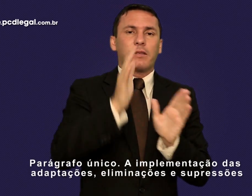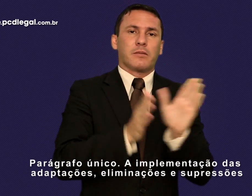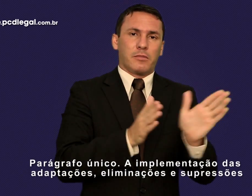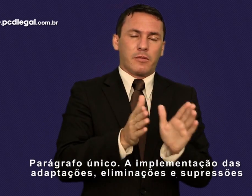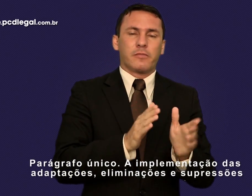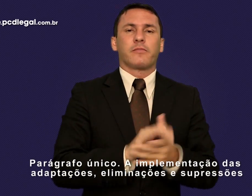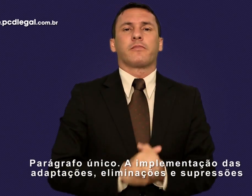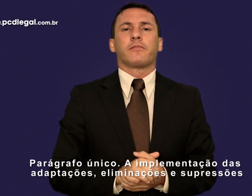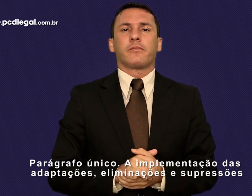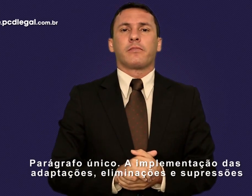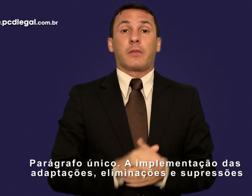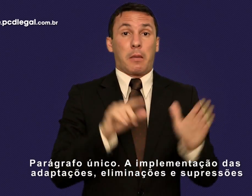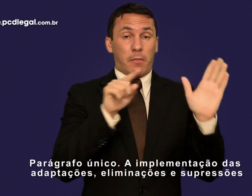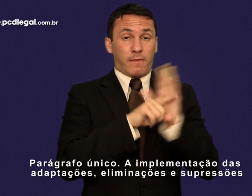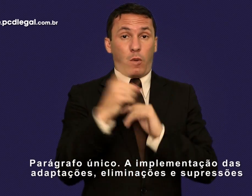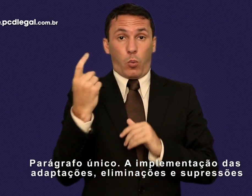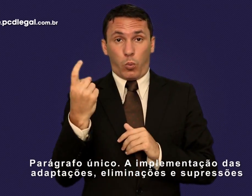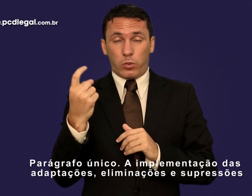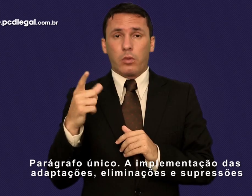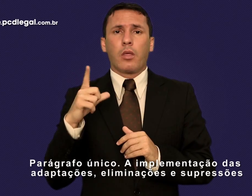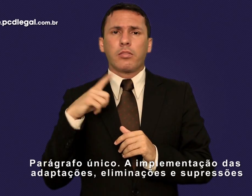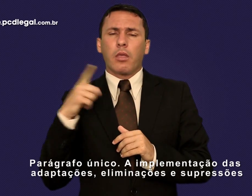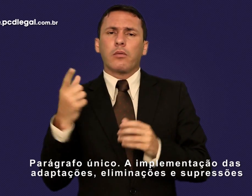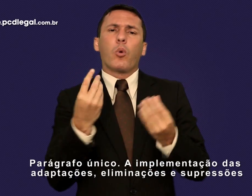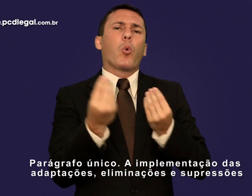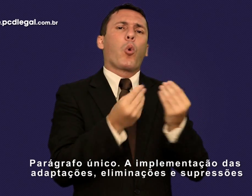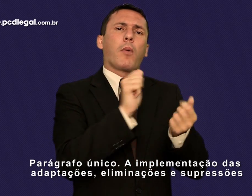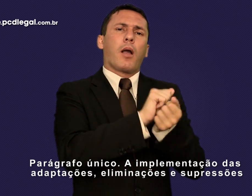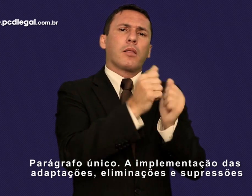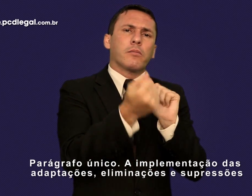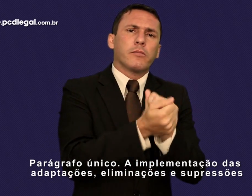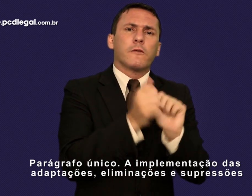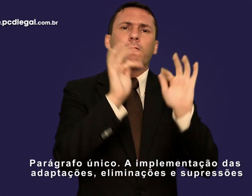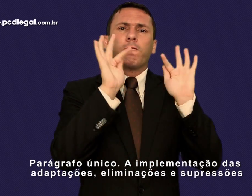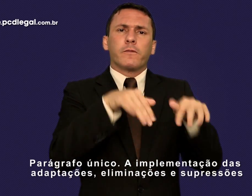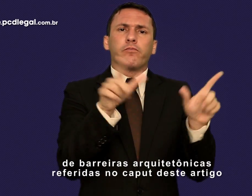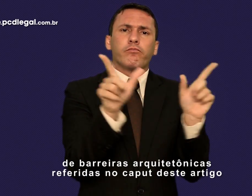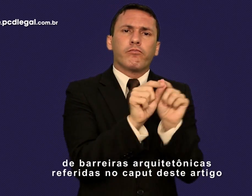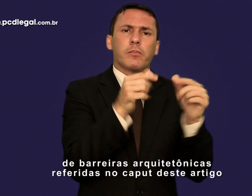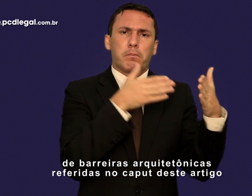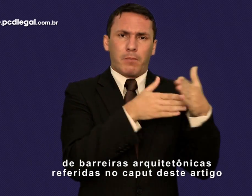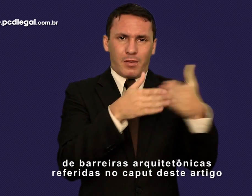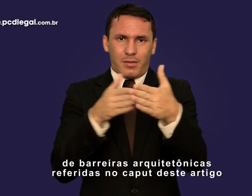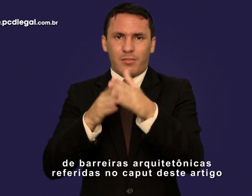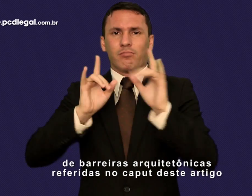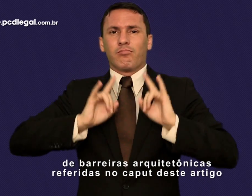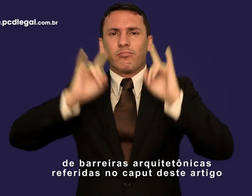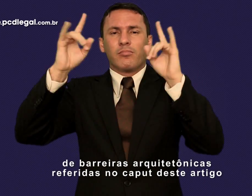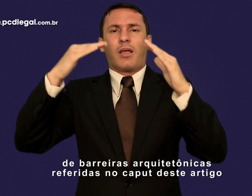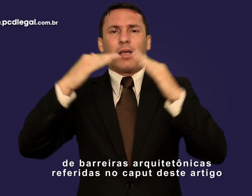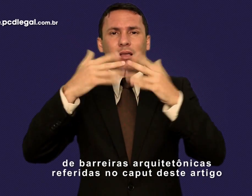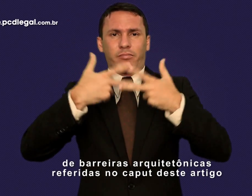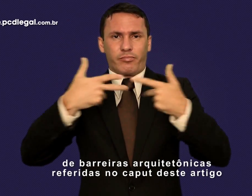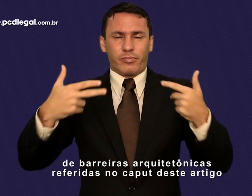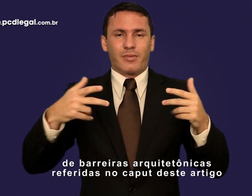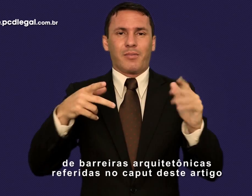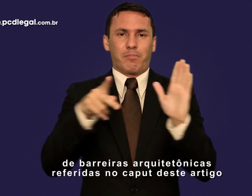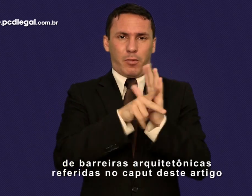Parágrafo único. A implementação das adaptações, eliminações e supressões de barreiras arquitetônicas referidas no caput deste artigo,